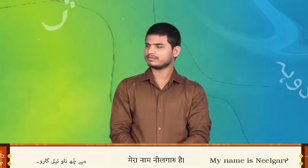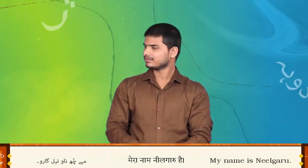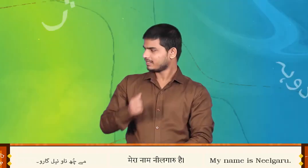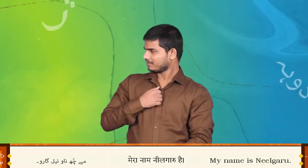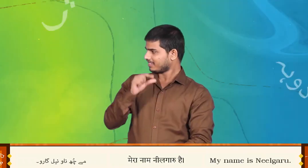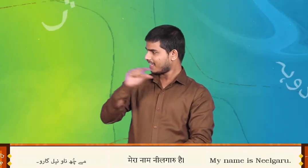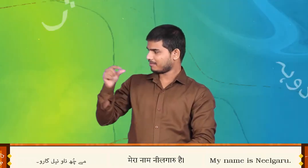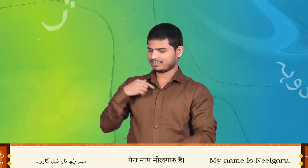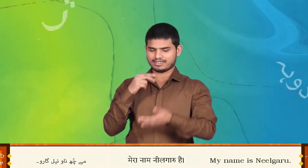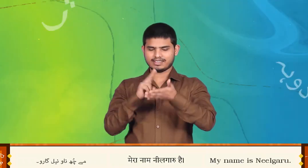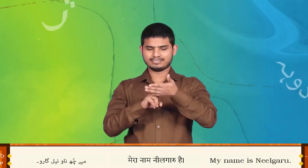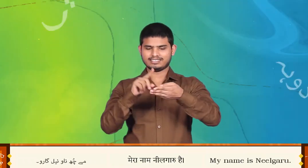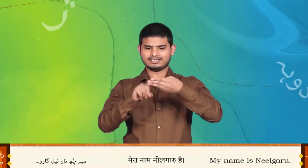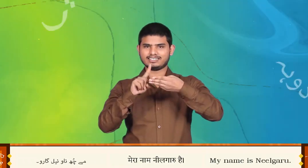मेच्य नाव नील गारू